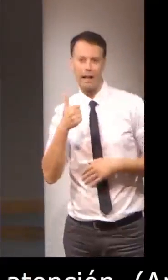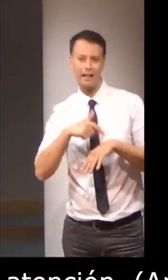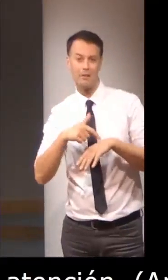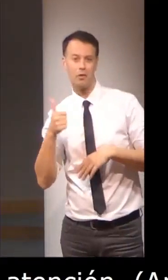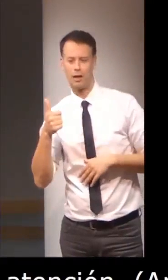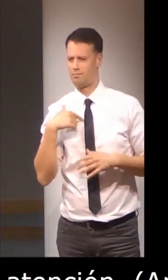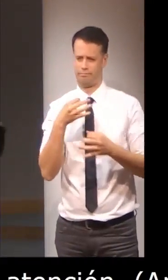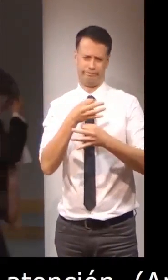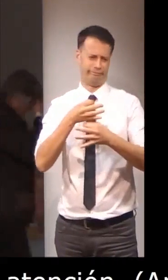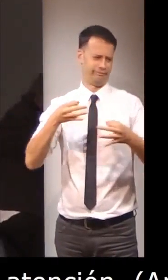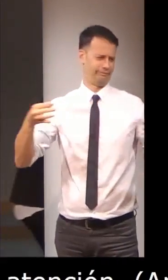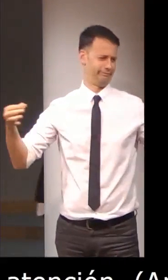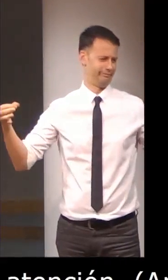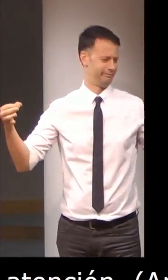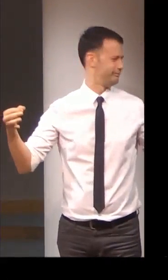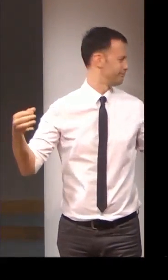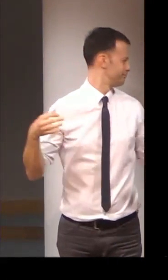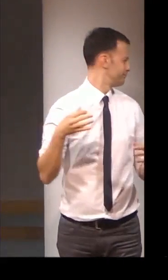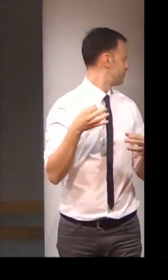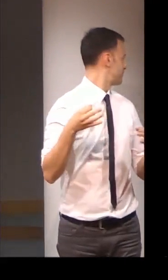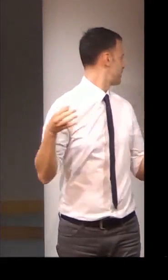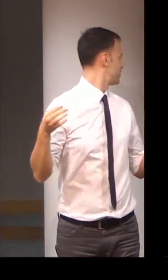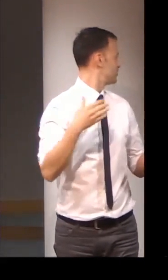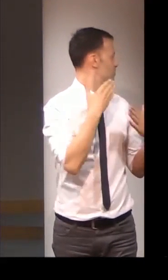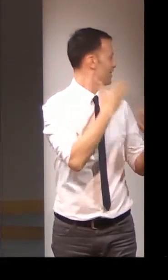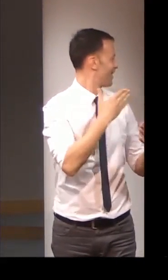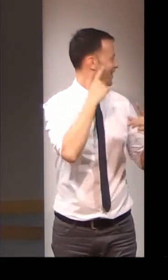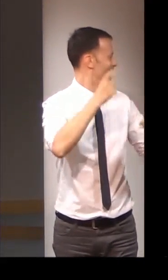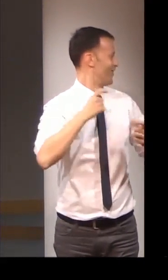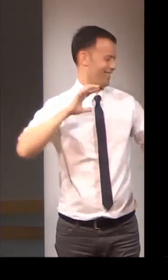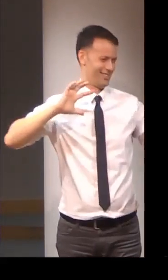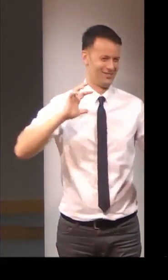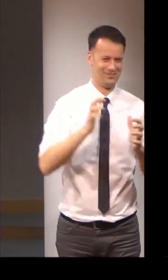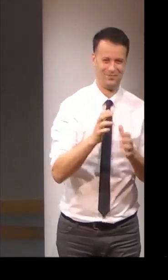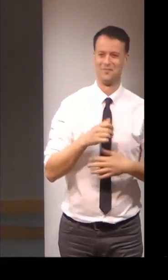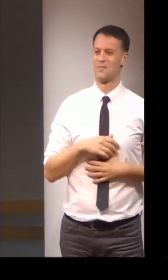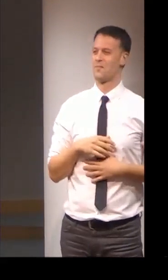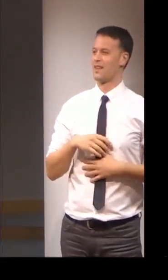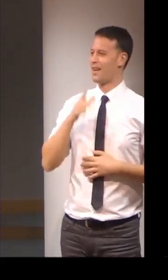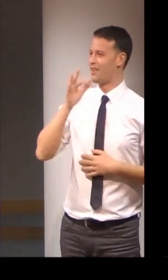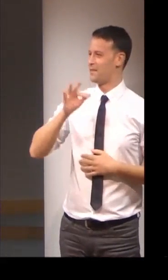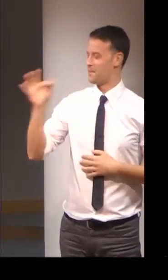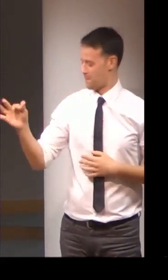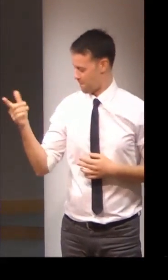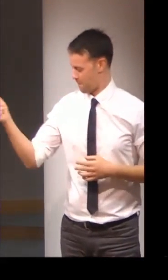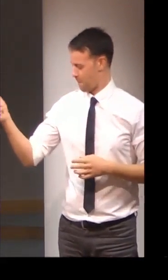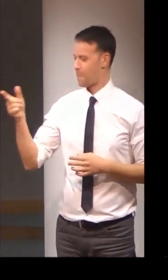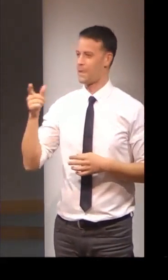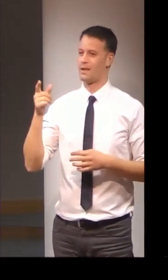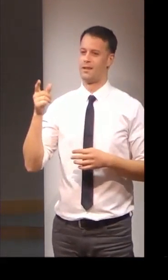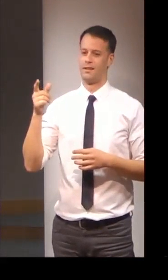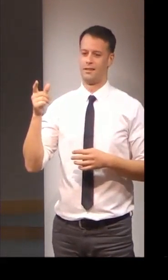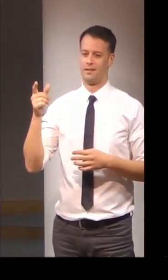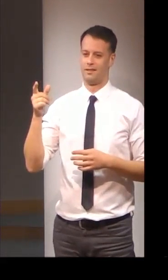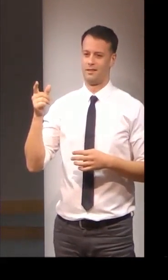Me pregunta qué tal voy de tiempo, cómo voy inmaculada, verdad fantásticamente, has hecho un esfuerzo de comprensión importante.